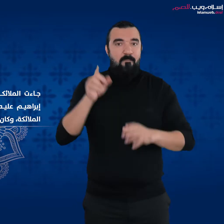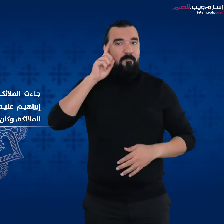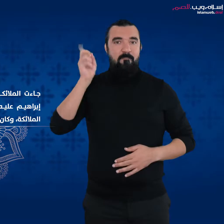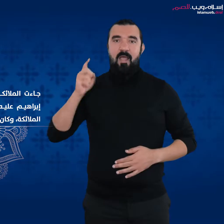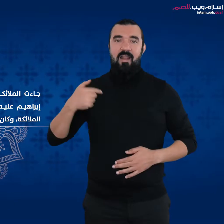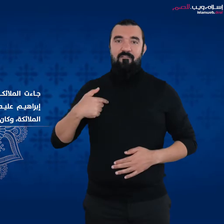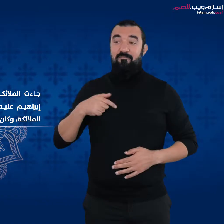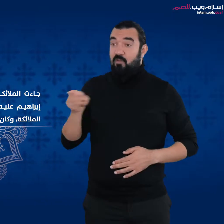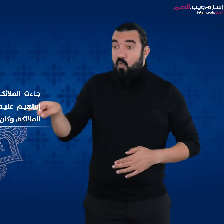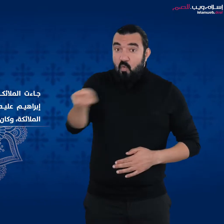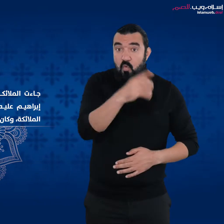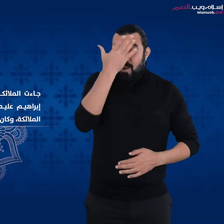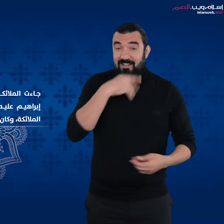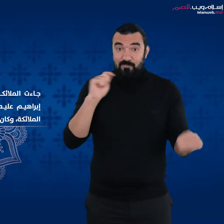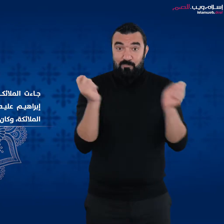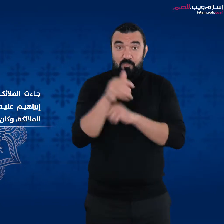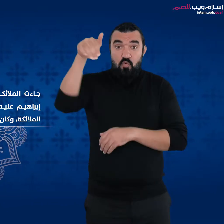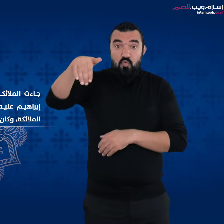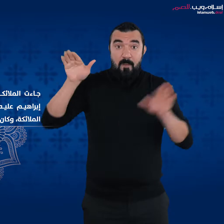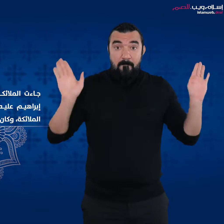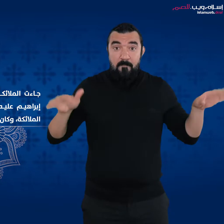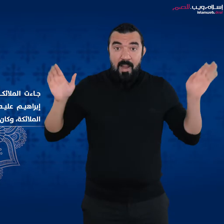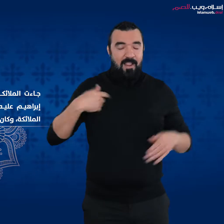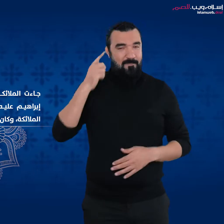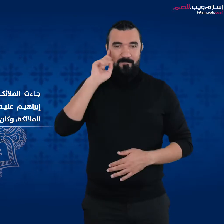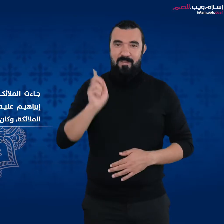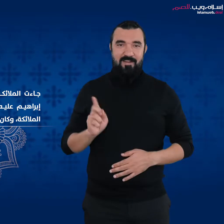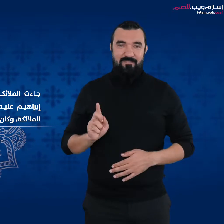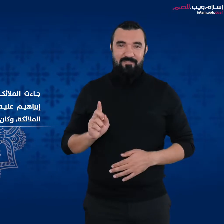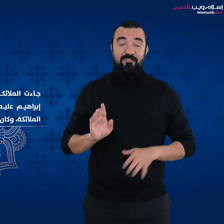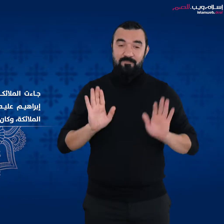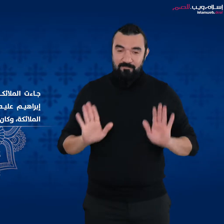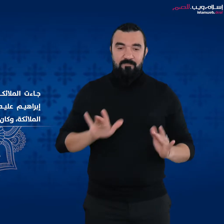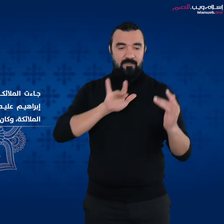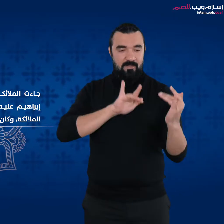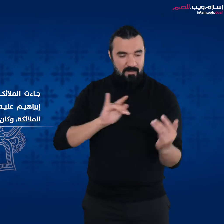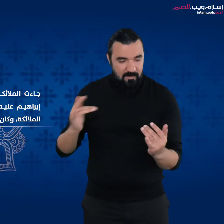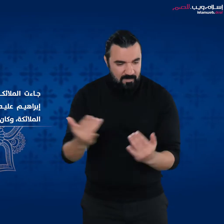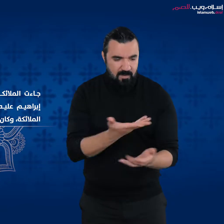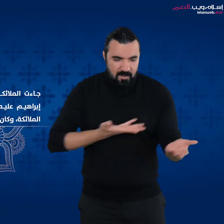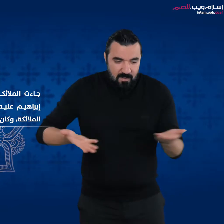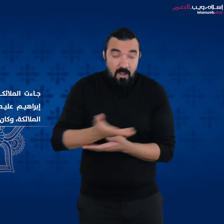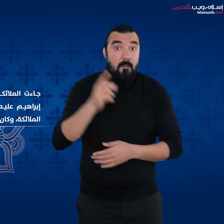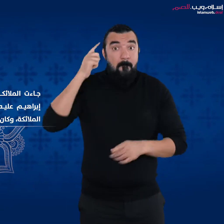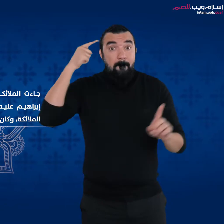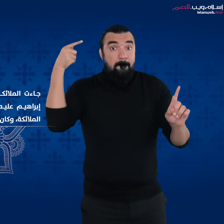وكان عليه السلام معروفا بإكرامه للضيف